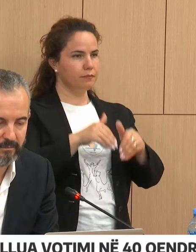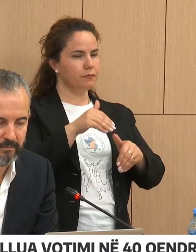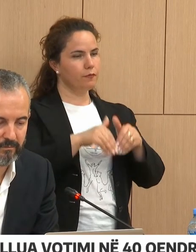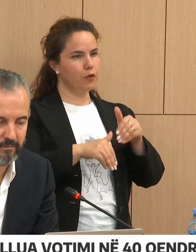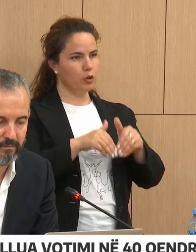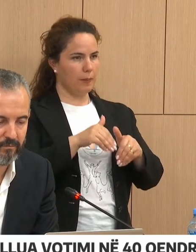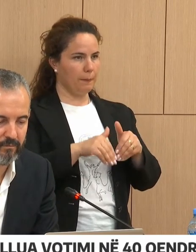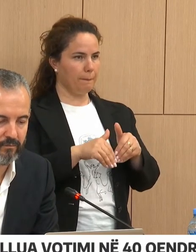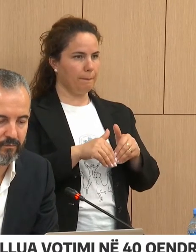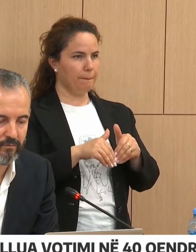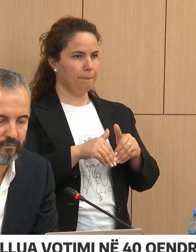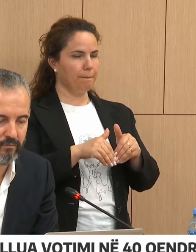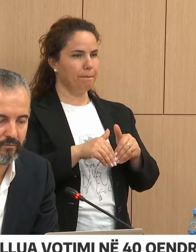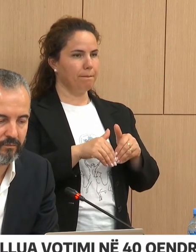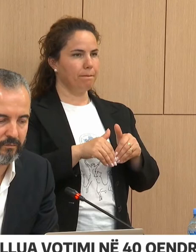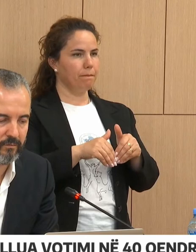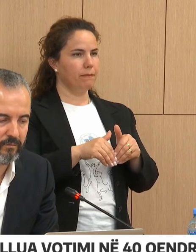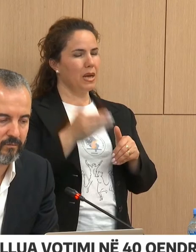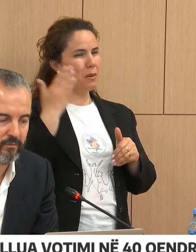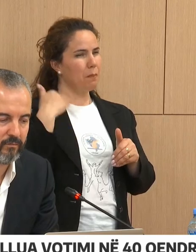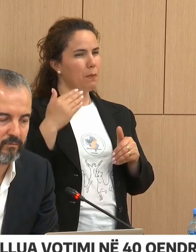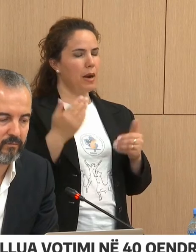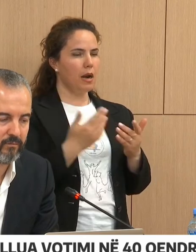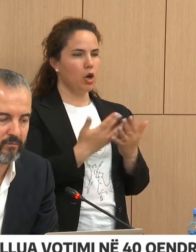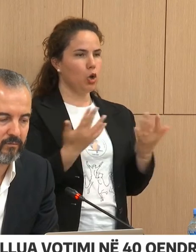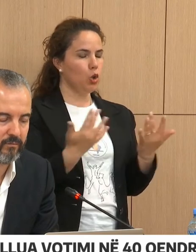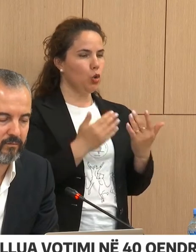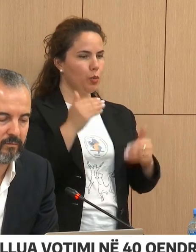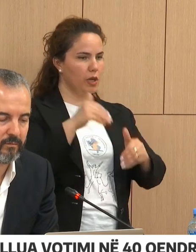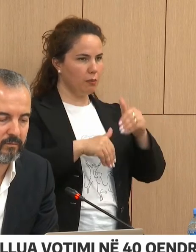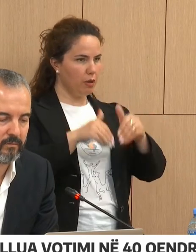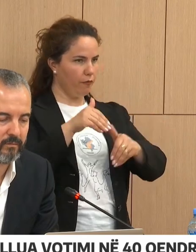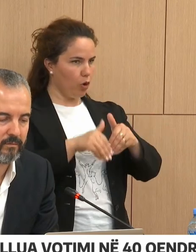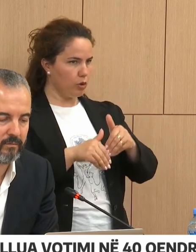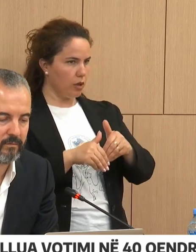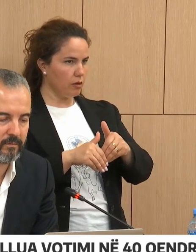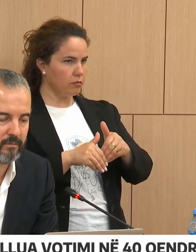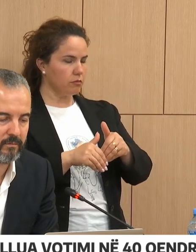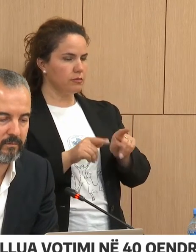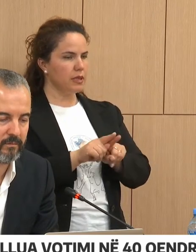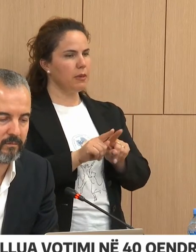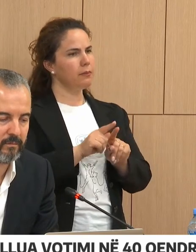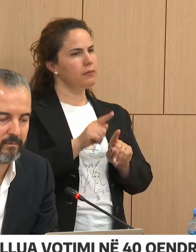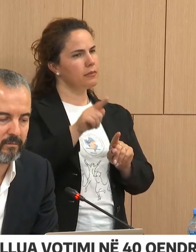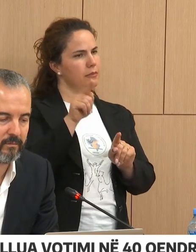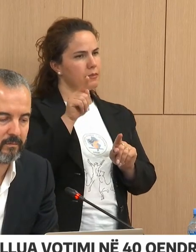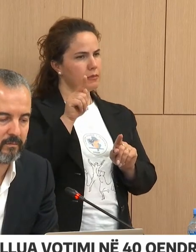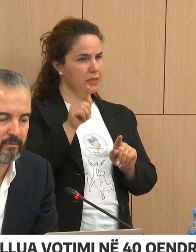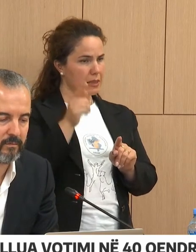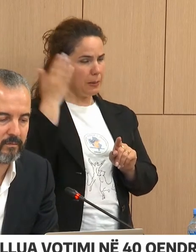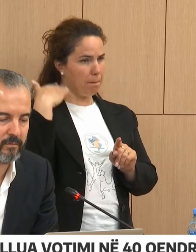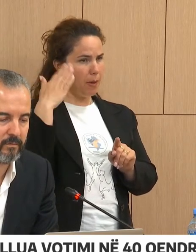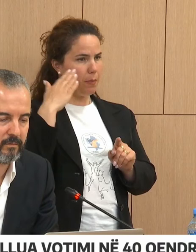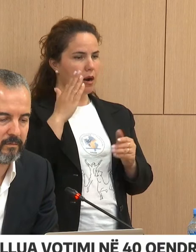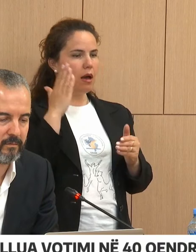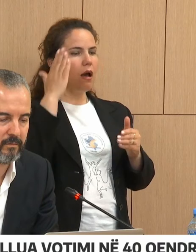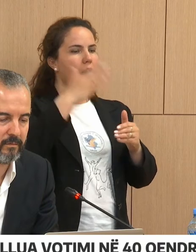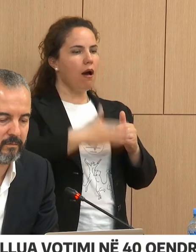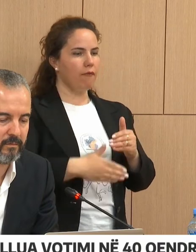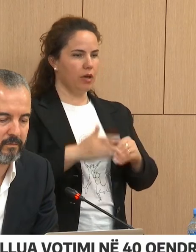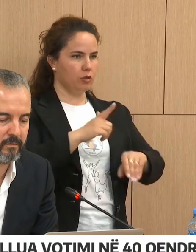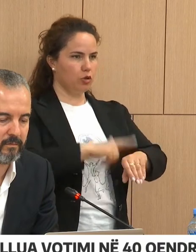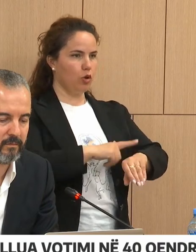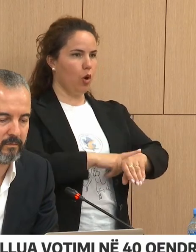prer përsa i përket procesit të numërimit të votave duke vendosur madjen dë njere dhe afate për punën dhe për